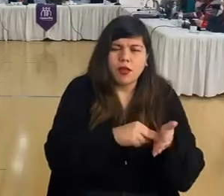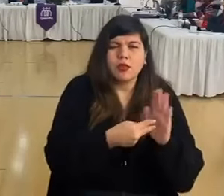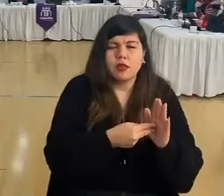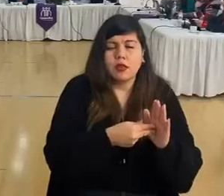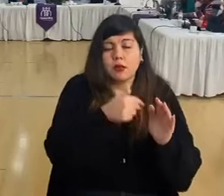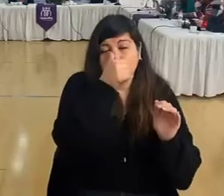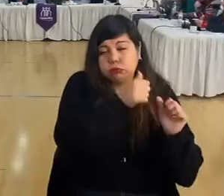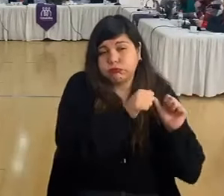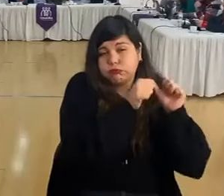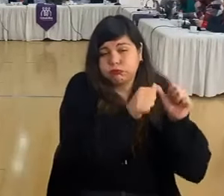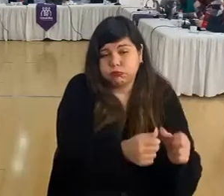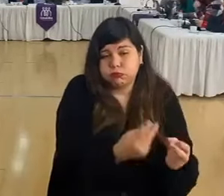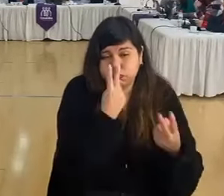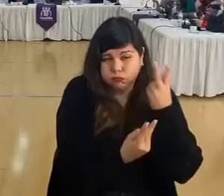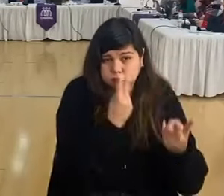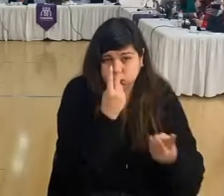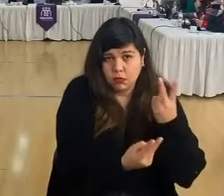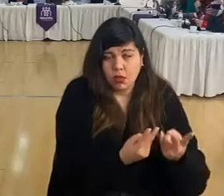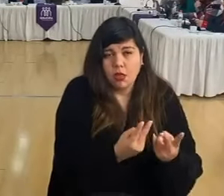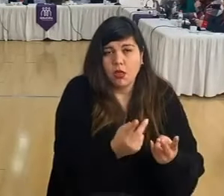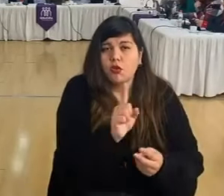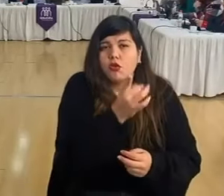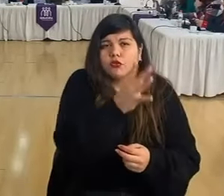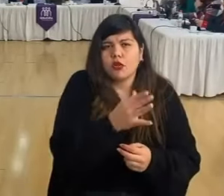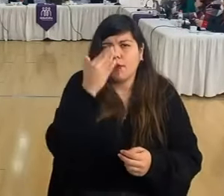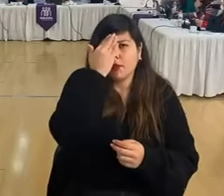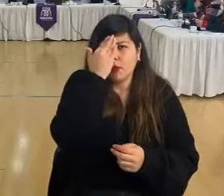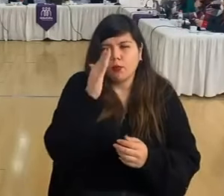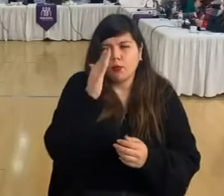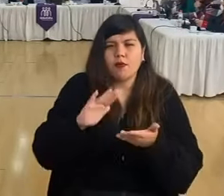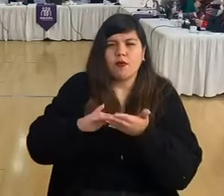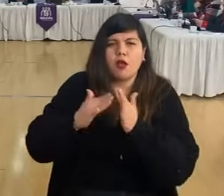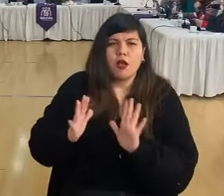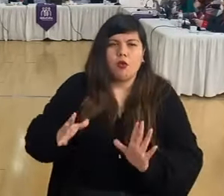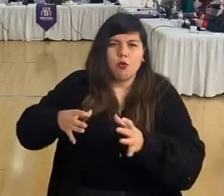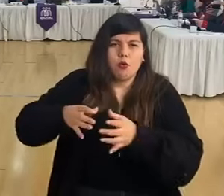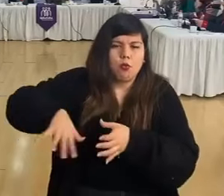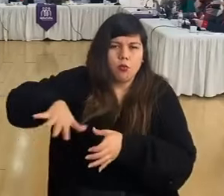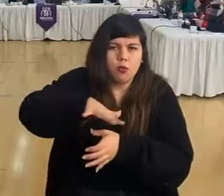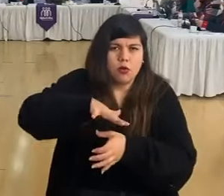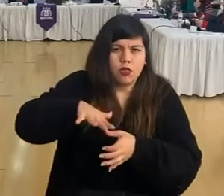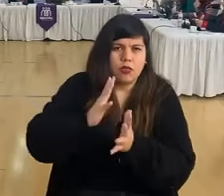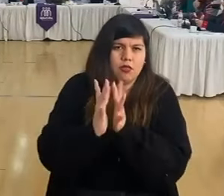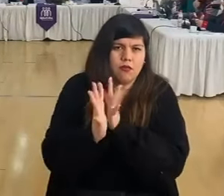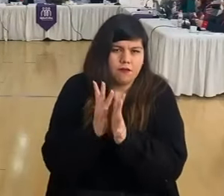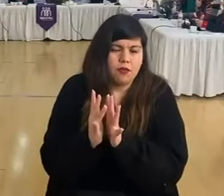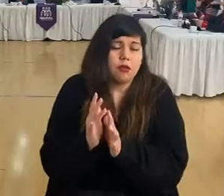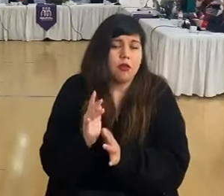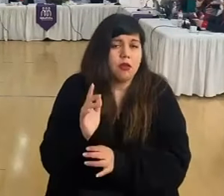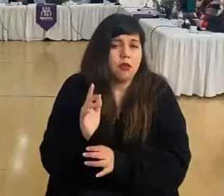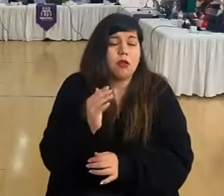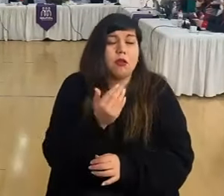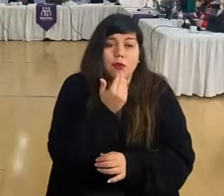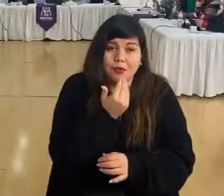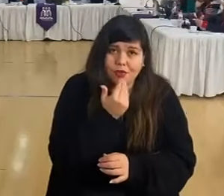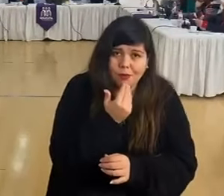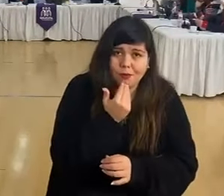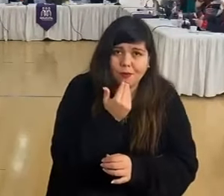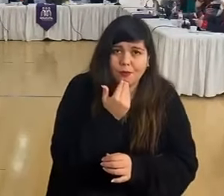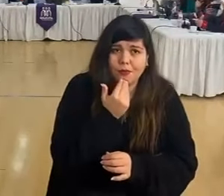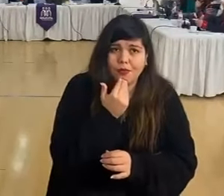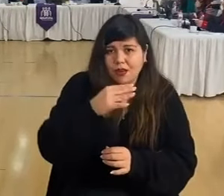habían podido ver y que no solamente preocupaban a la comunidad que es feriante y que además